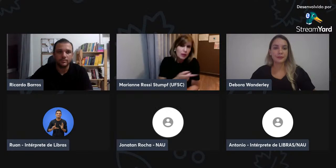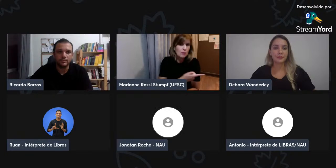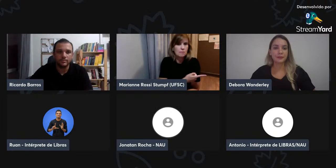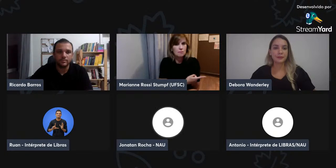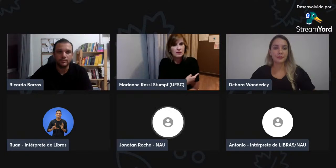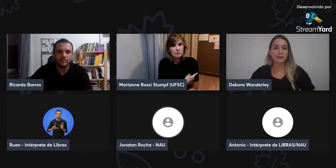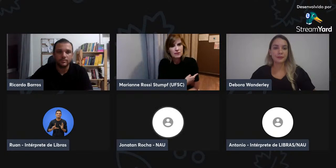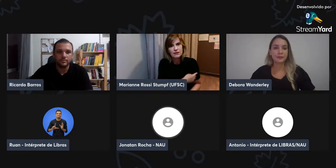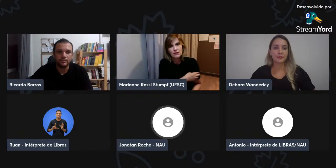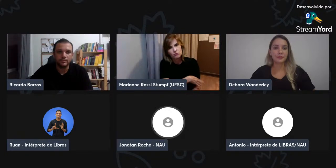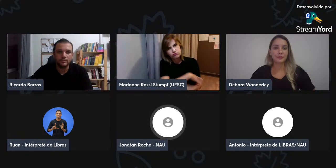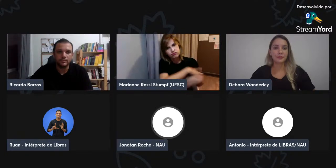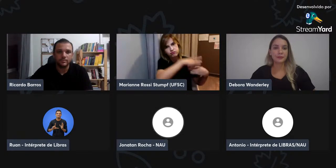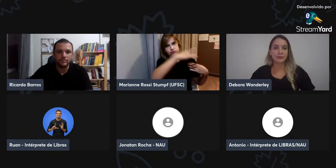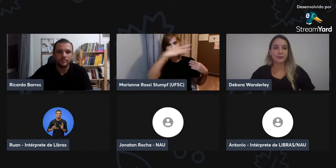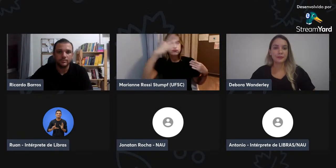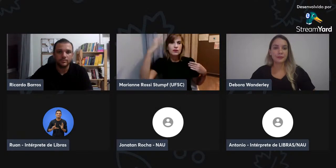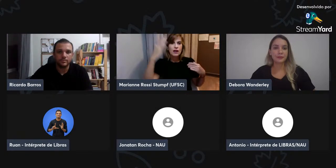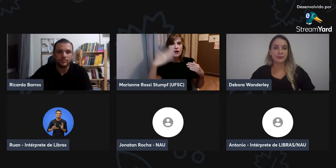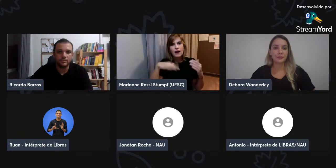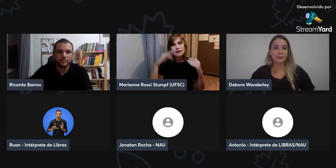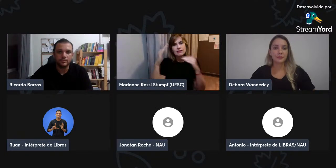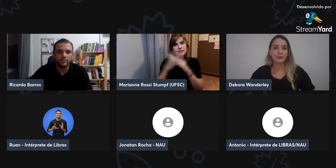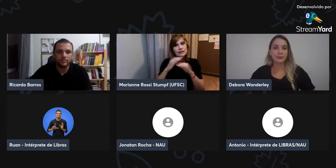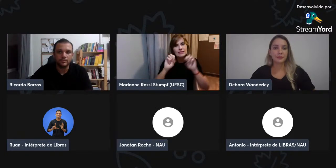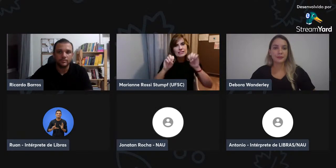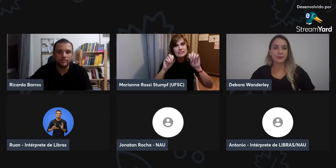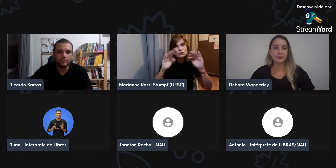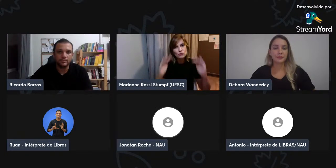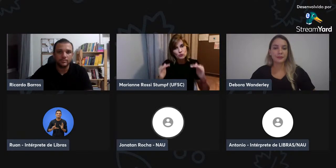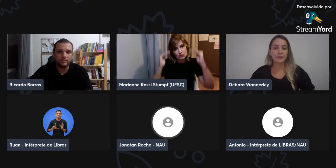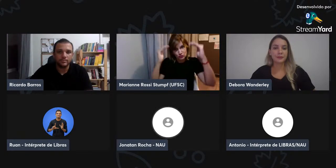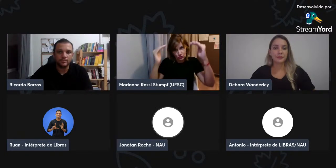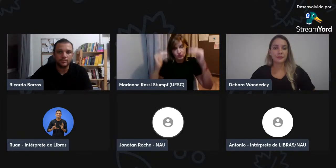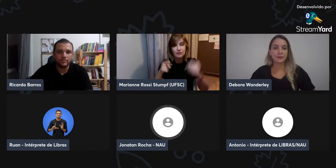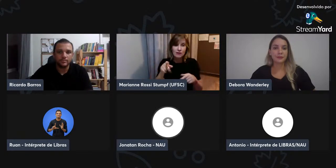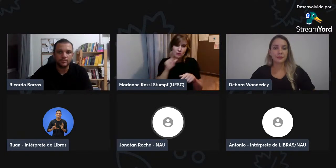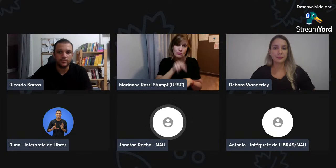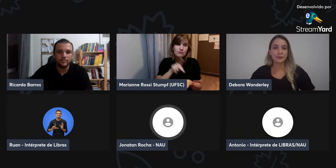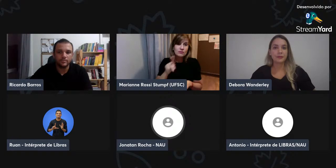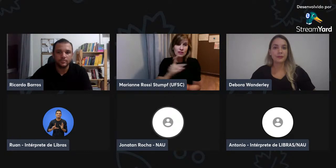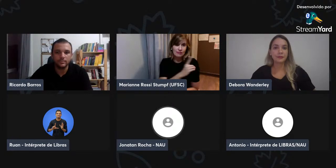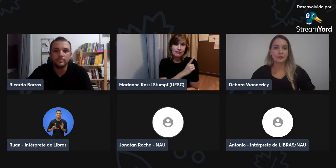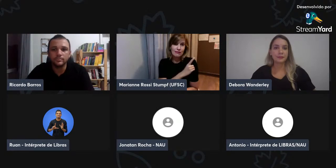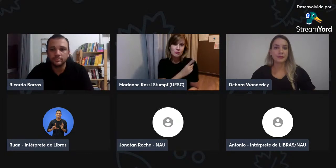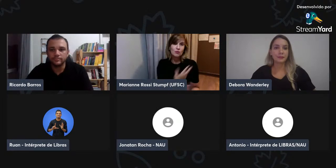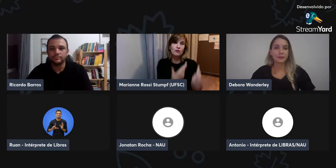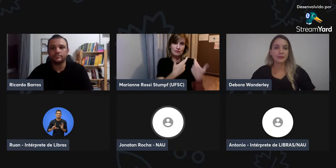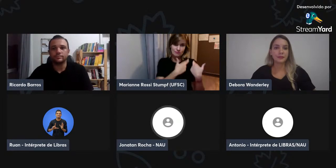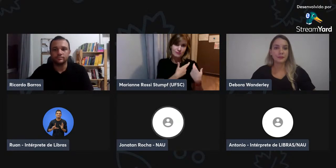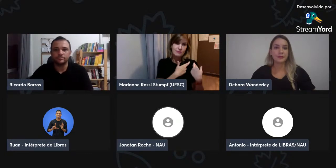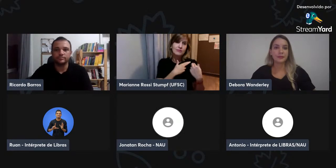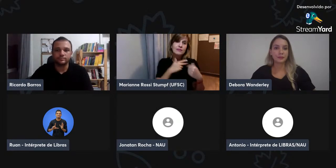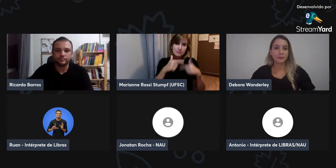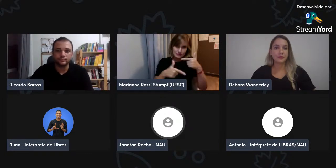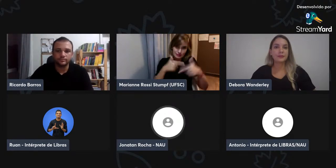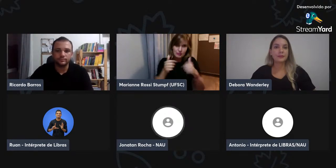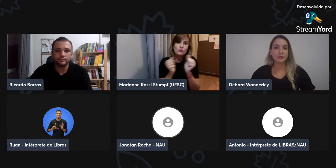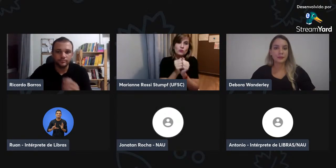do ensino bilíngue, de toda a educação básica até